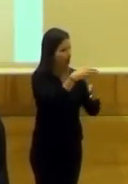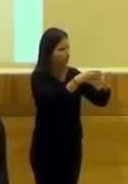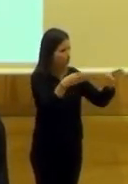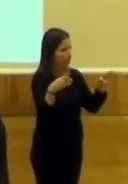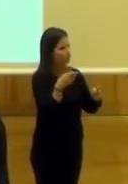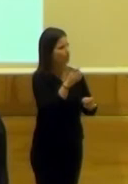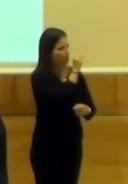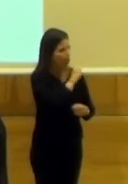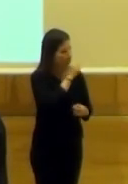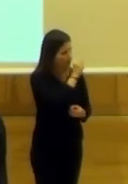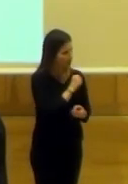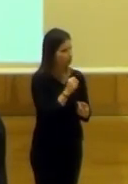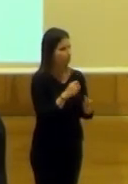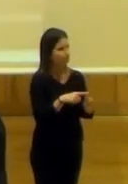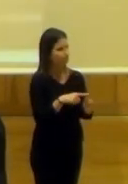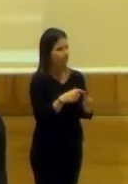conciertos,